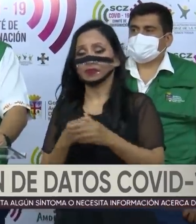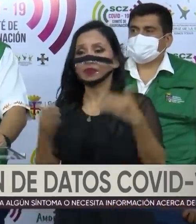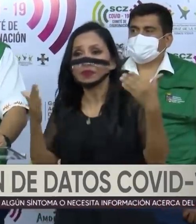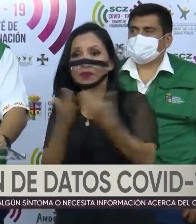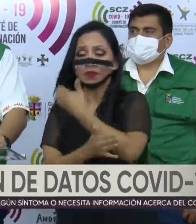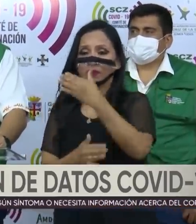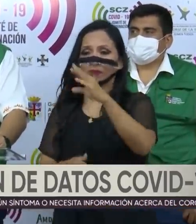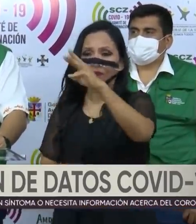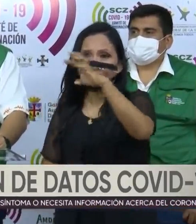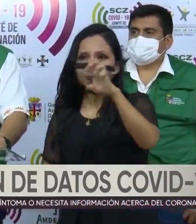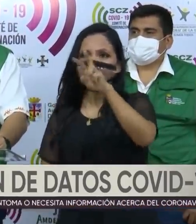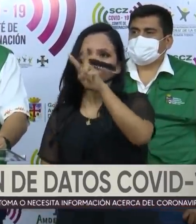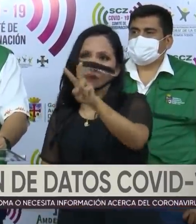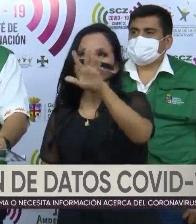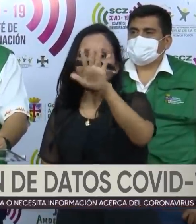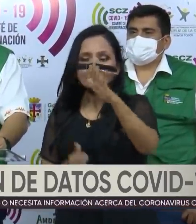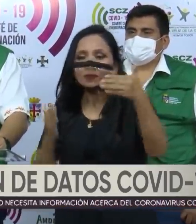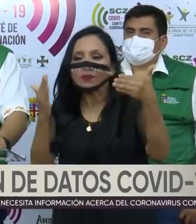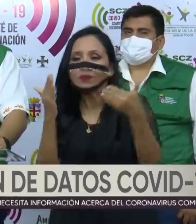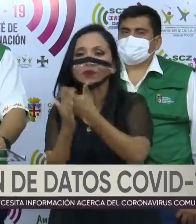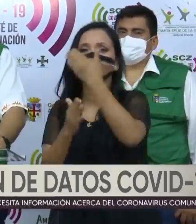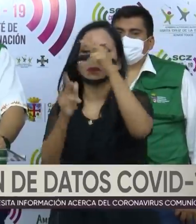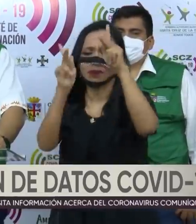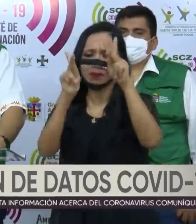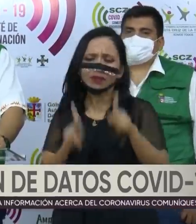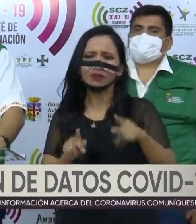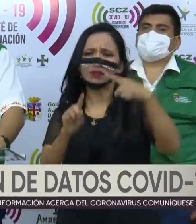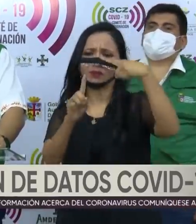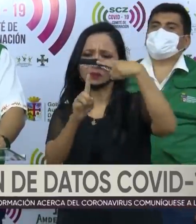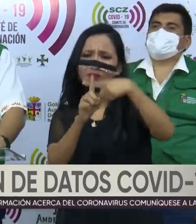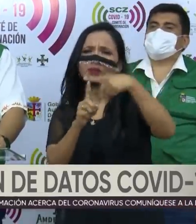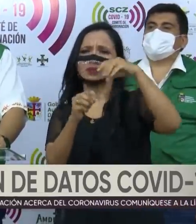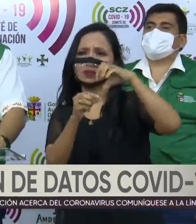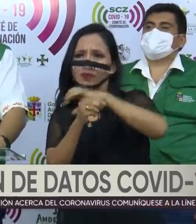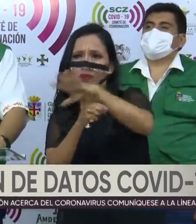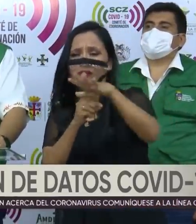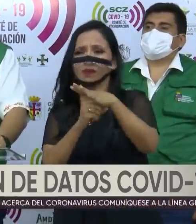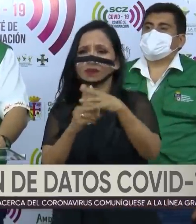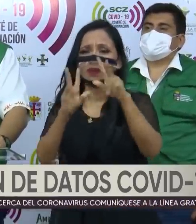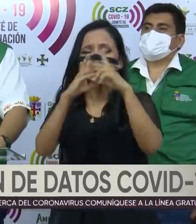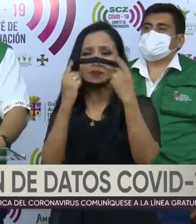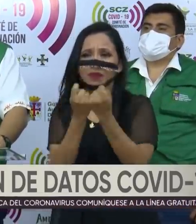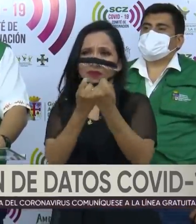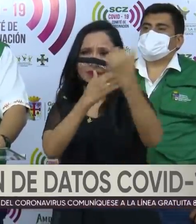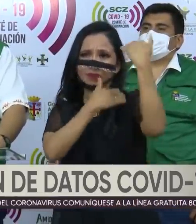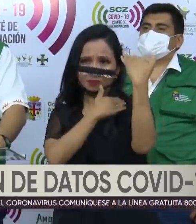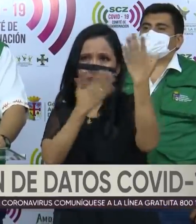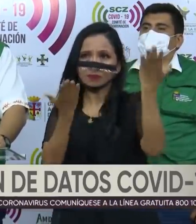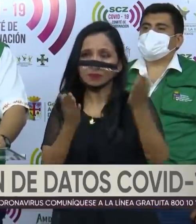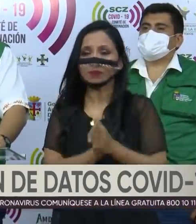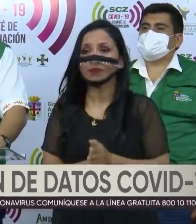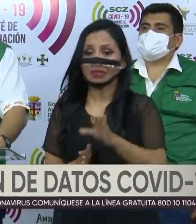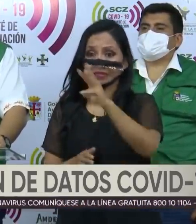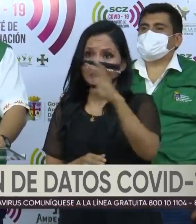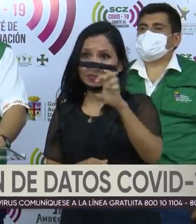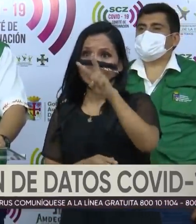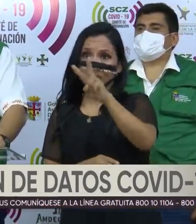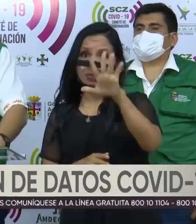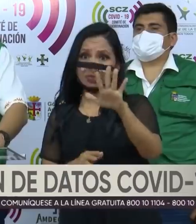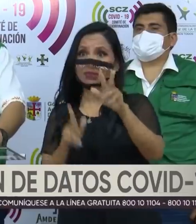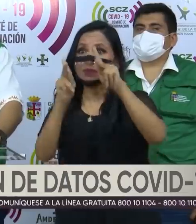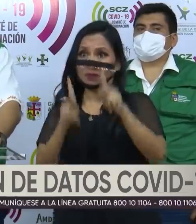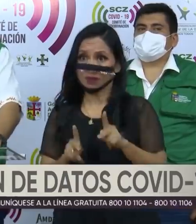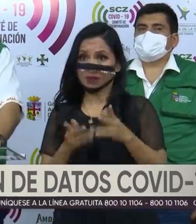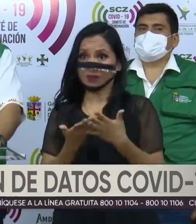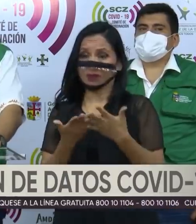625 casos en el departamento de Santa Cruz. De estos 625 casos,